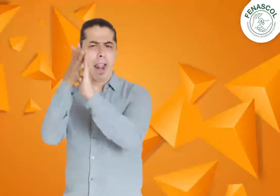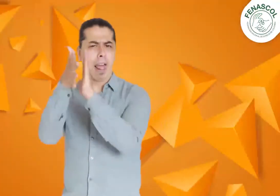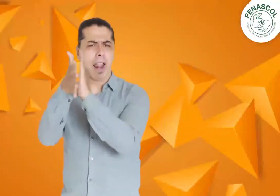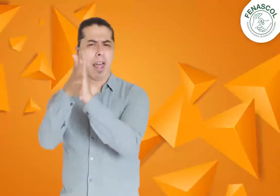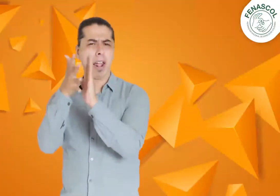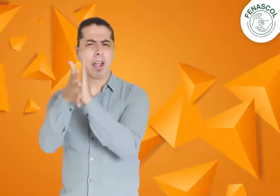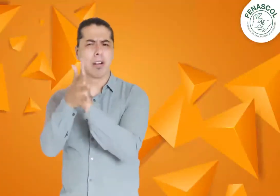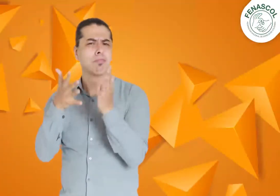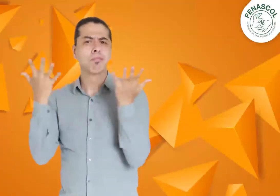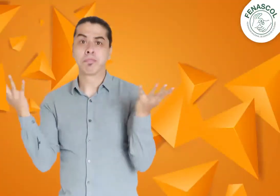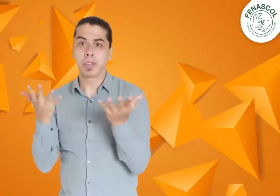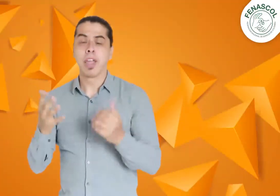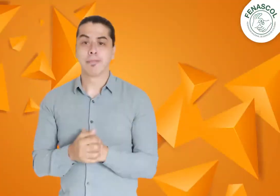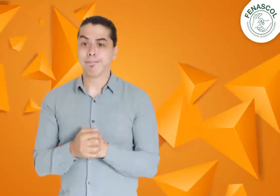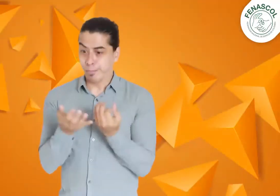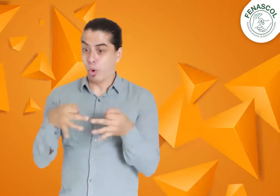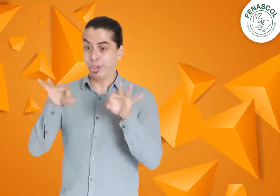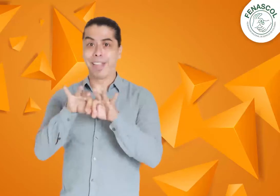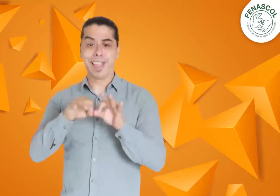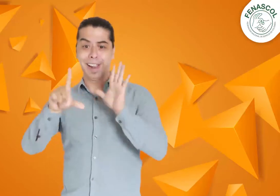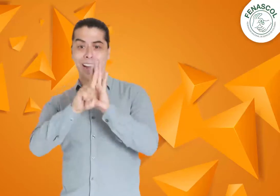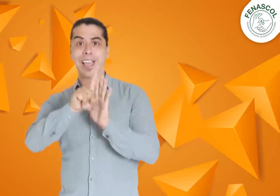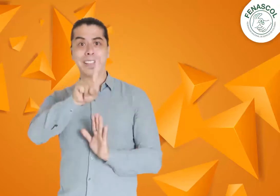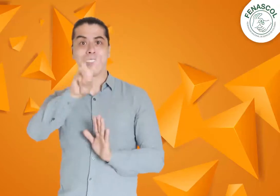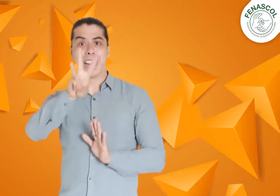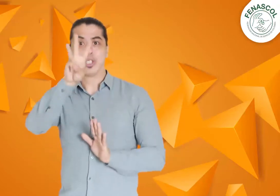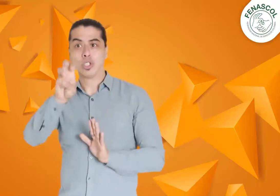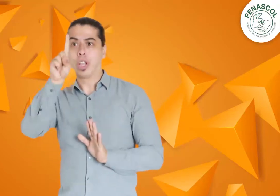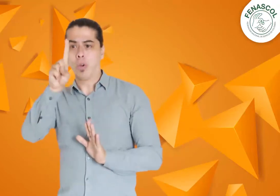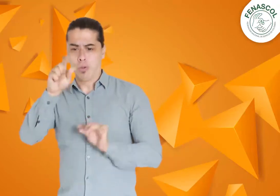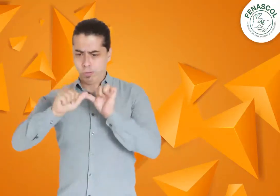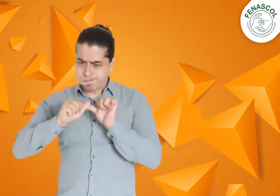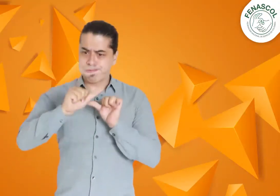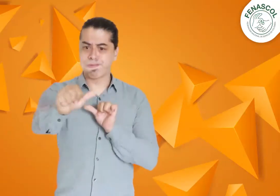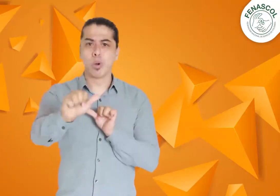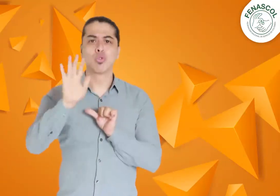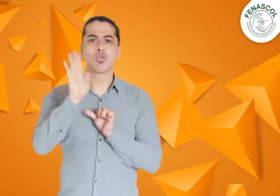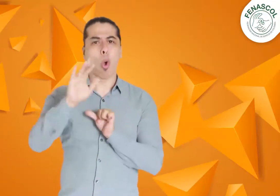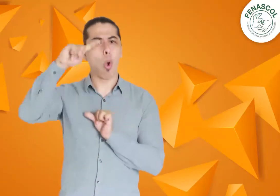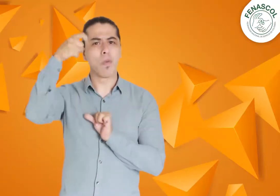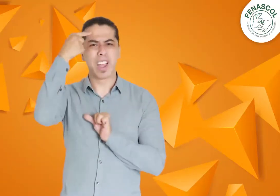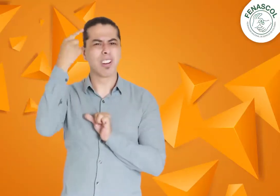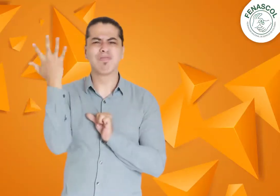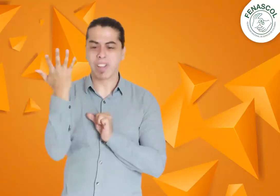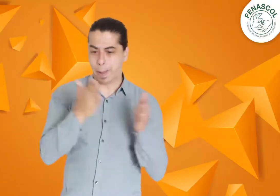En su discurso habló de la importancia de la ley 1381 y que en su plan decenal de gobierno